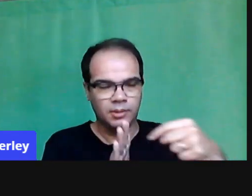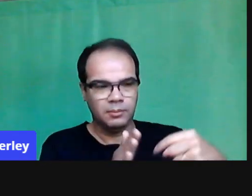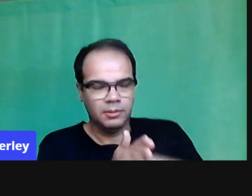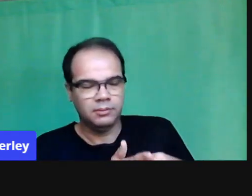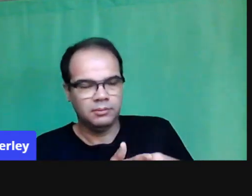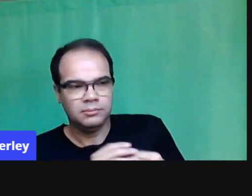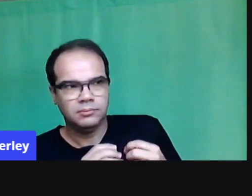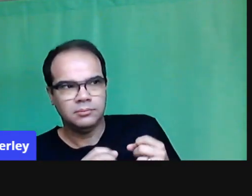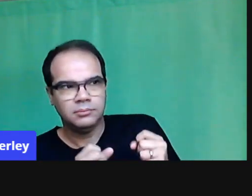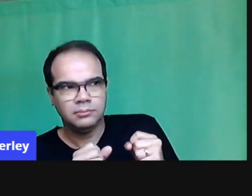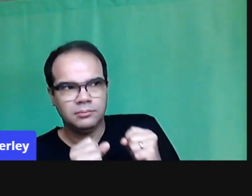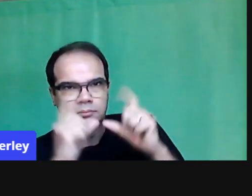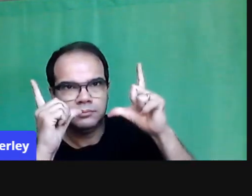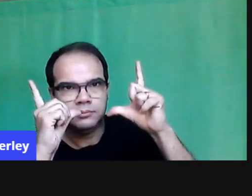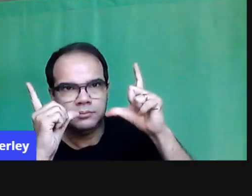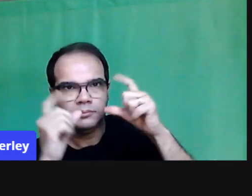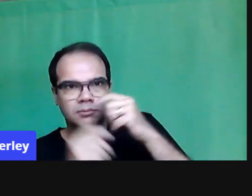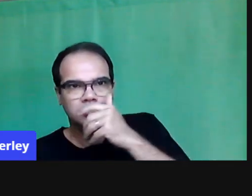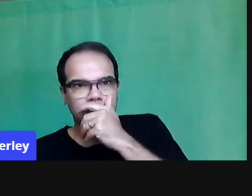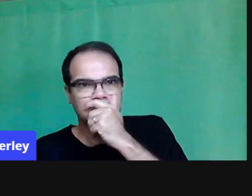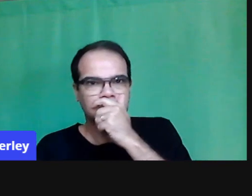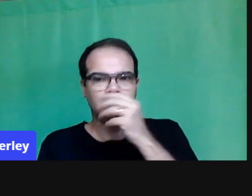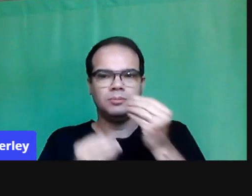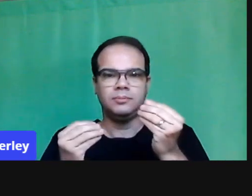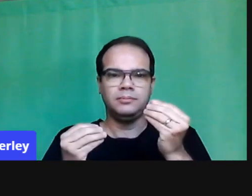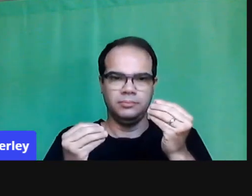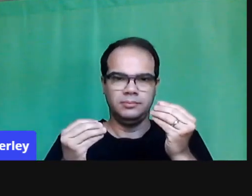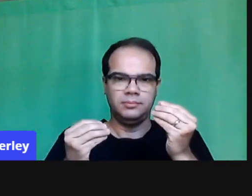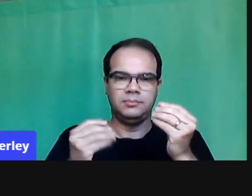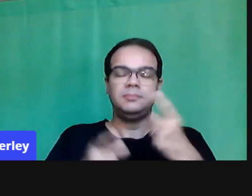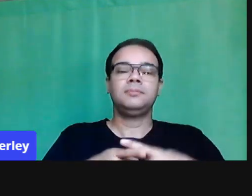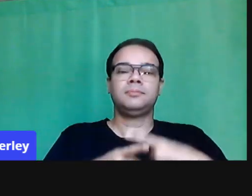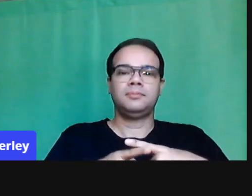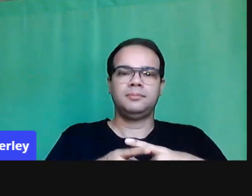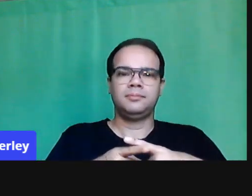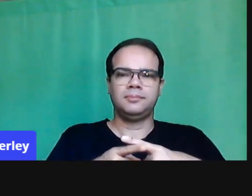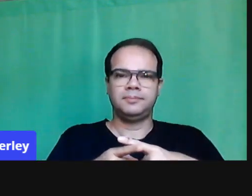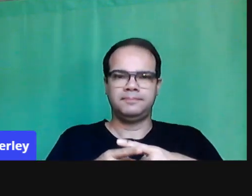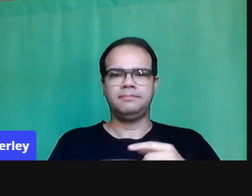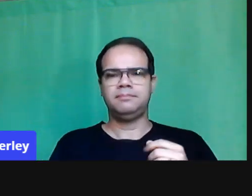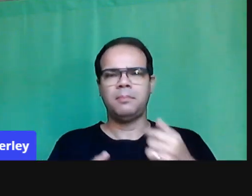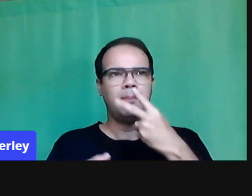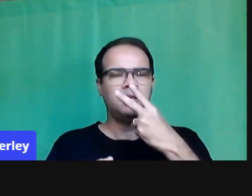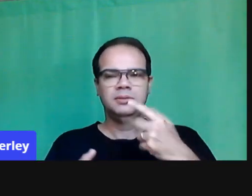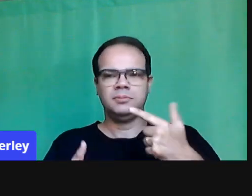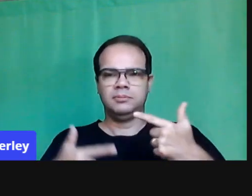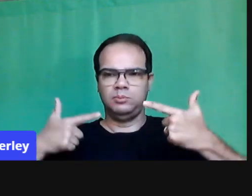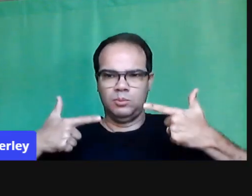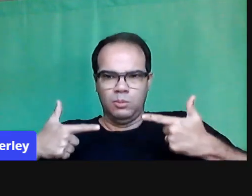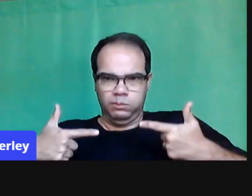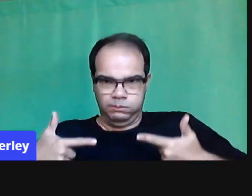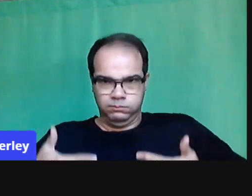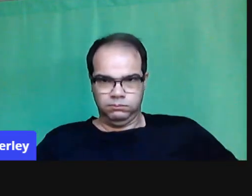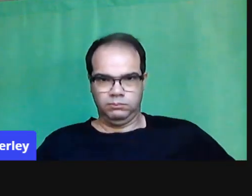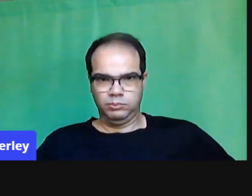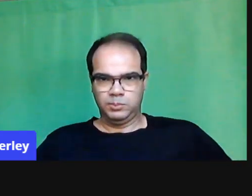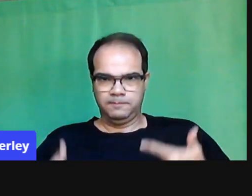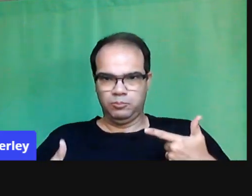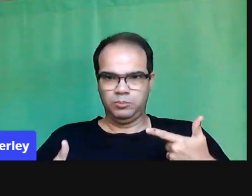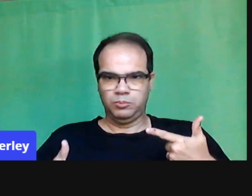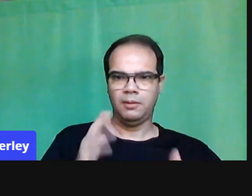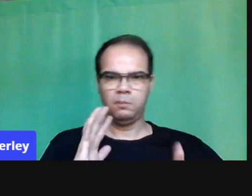Tem até livros que dizem, né? O corpo fala, os gestos, eles estão me trazendo algumas pistas, e eu, enquanto